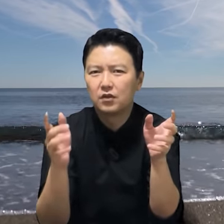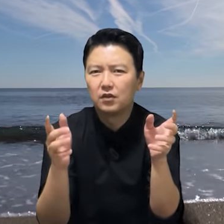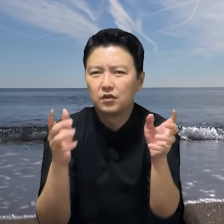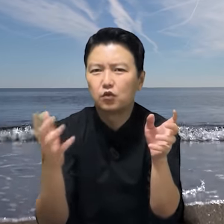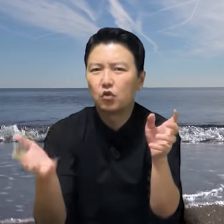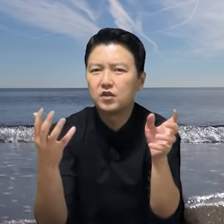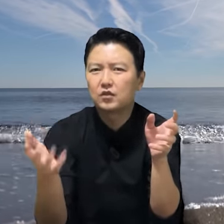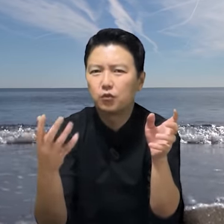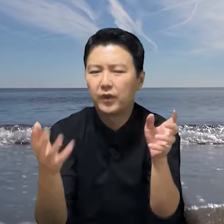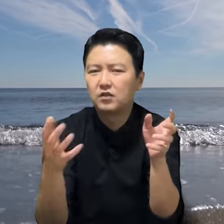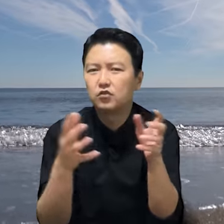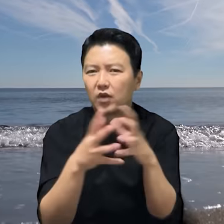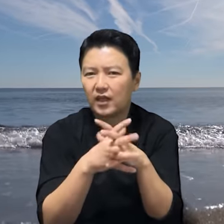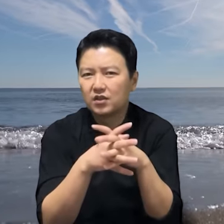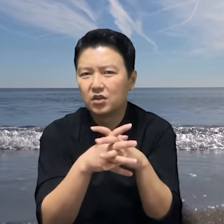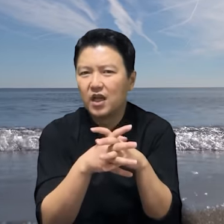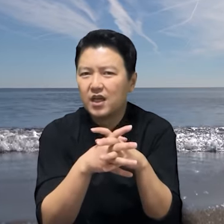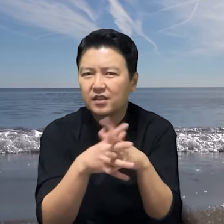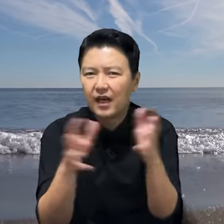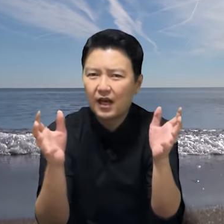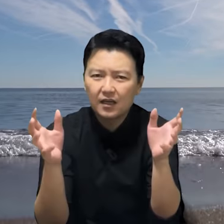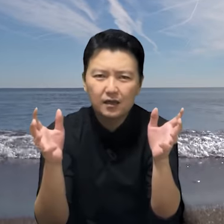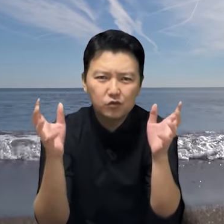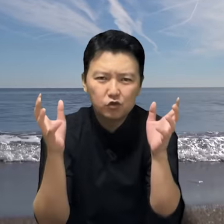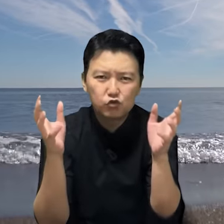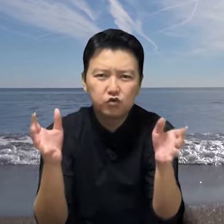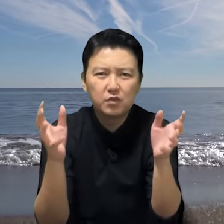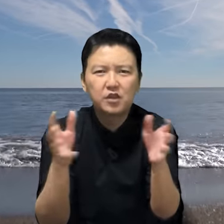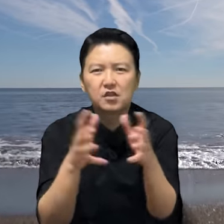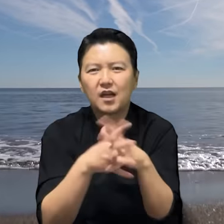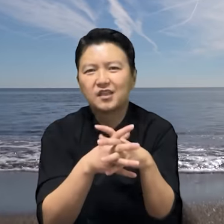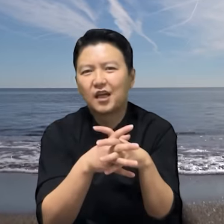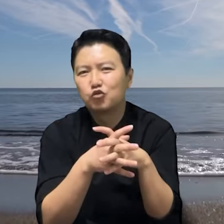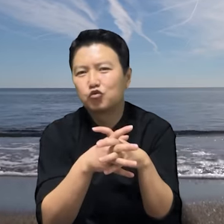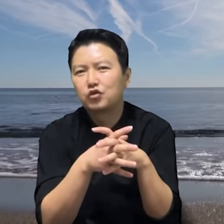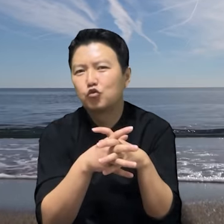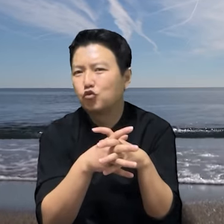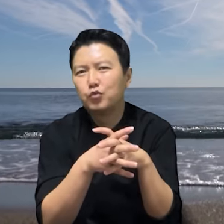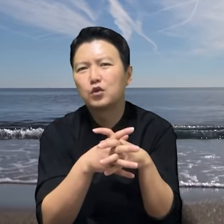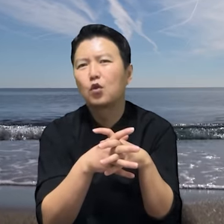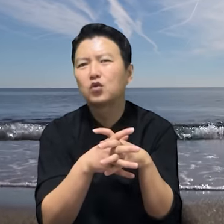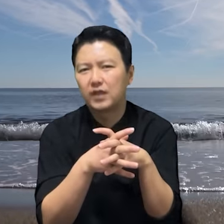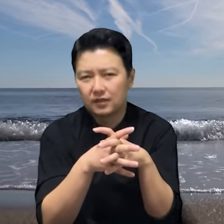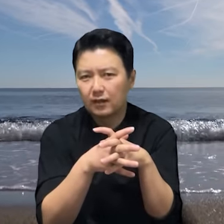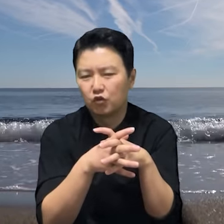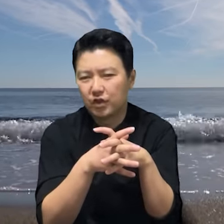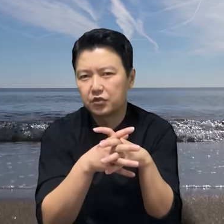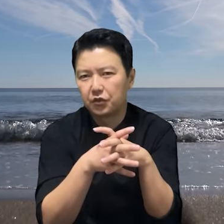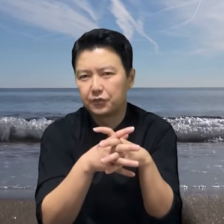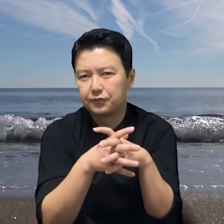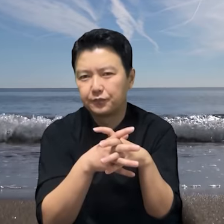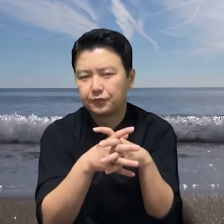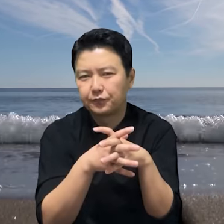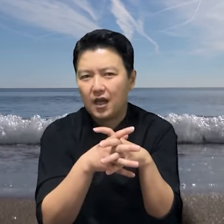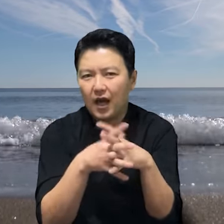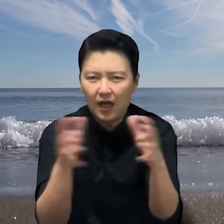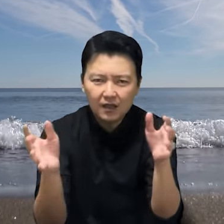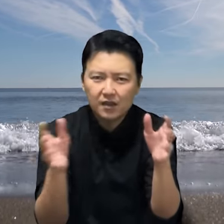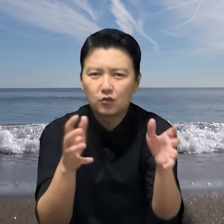돈이나 좀 뺐는 줄 알았지 사람을 죽이면서까지 할 줄은 꿈에도 상상 못했죠. 한창